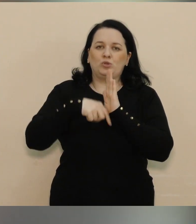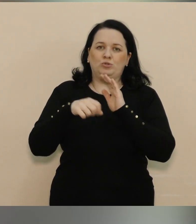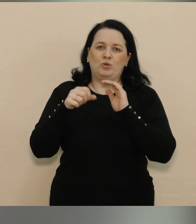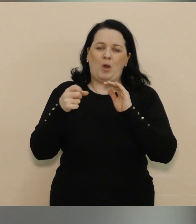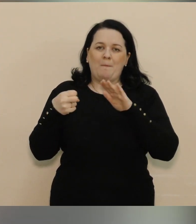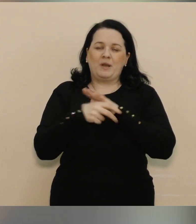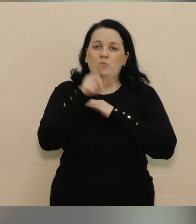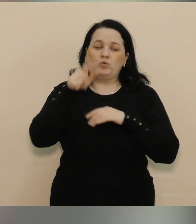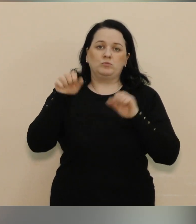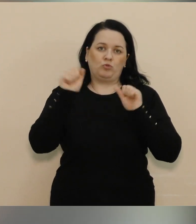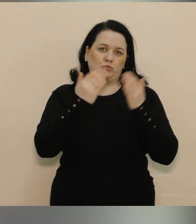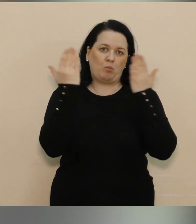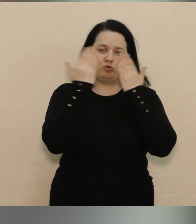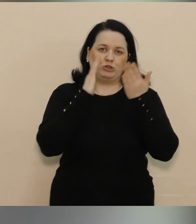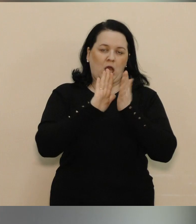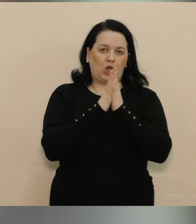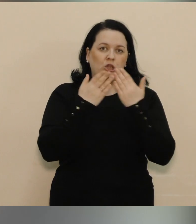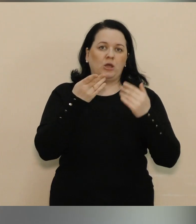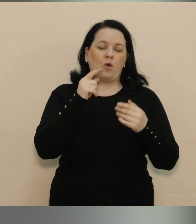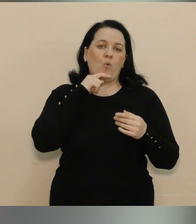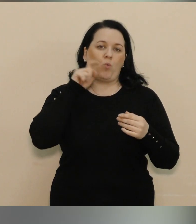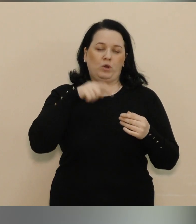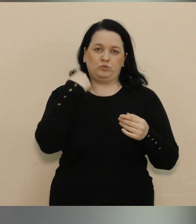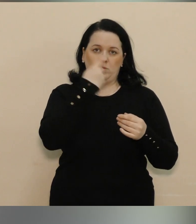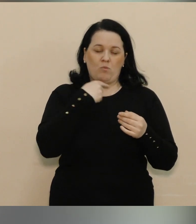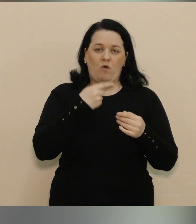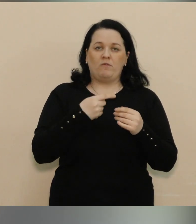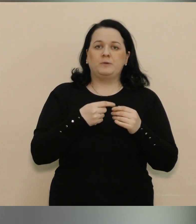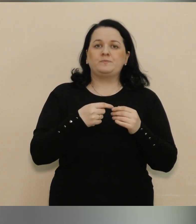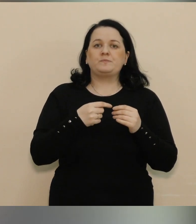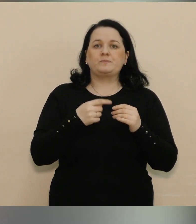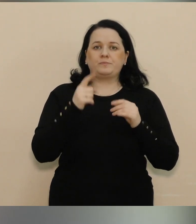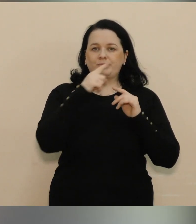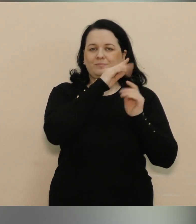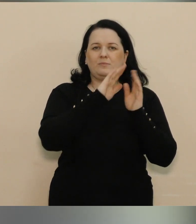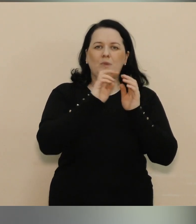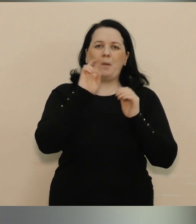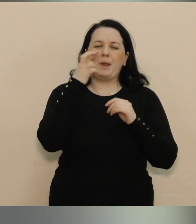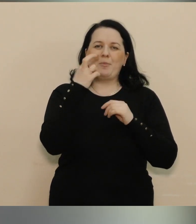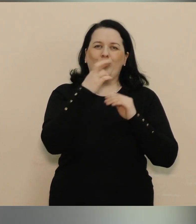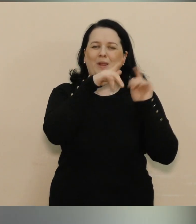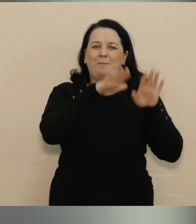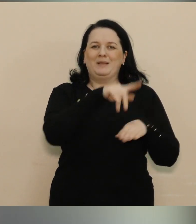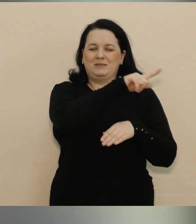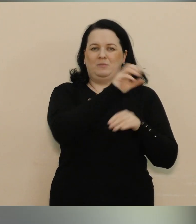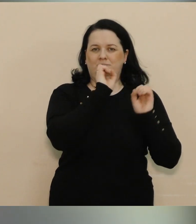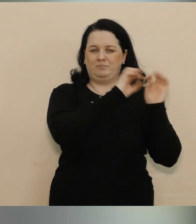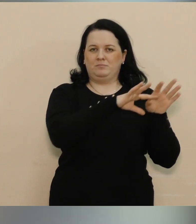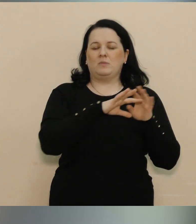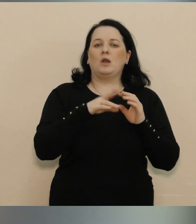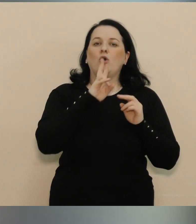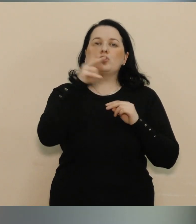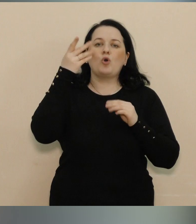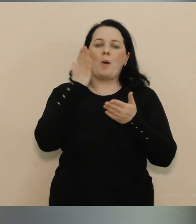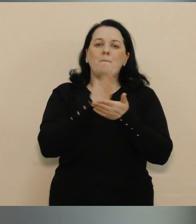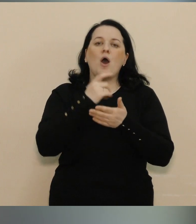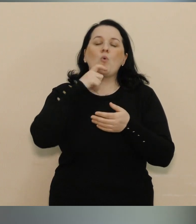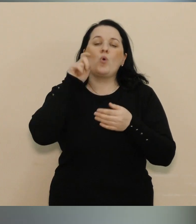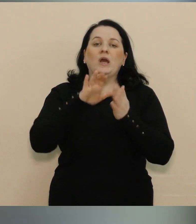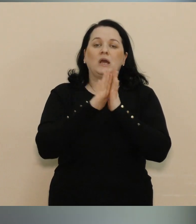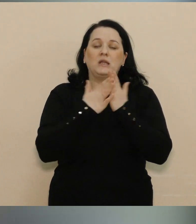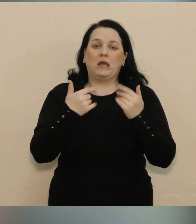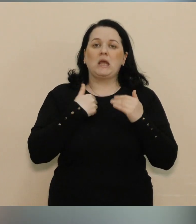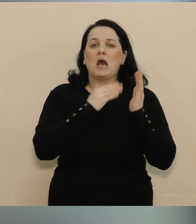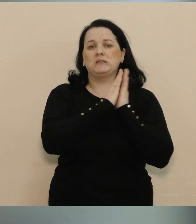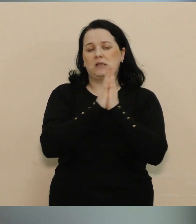почитати книги українською мовою. На Пилипа Орлика 9, де знаходиться наша бібліотека. Тому хто має українські книги, я